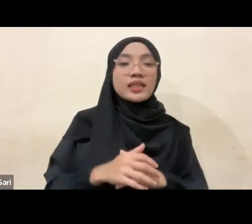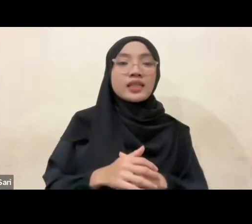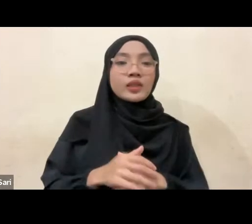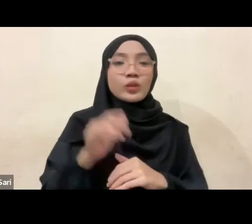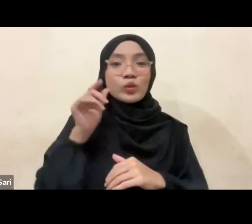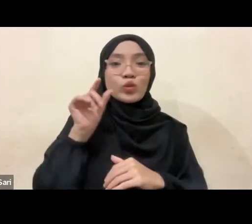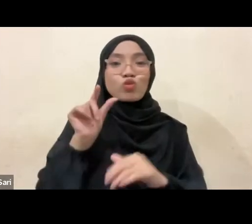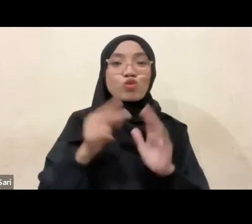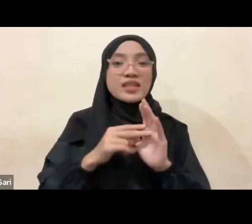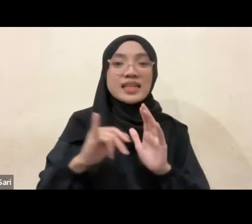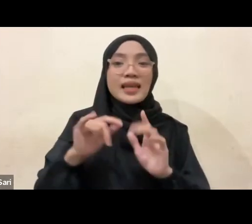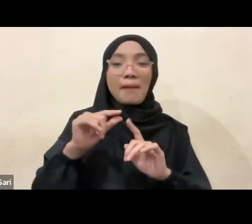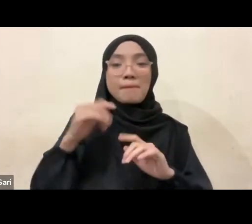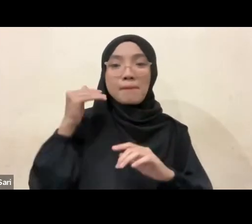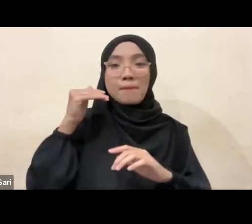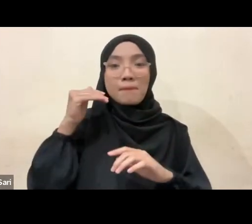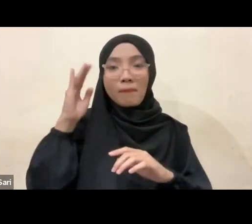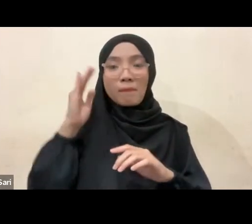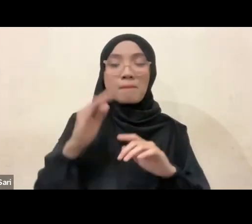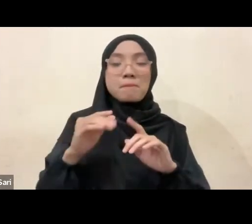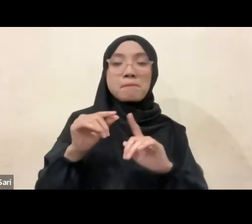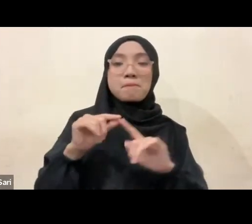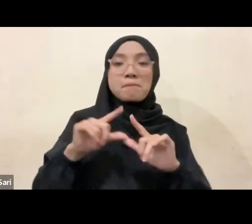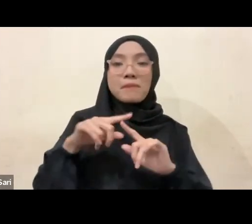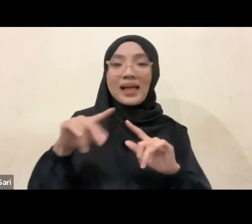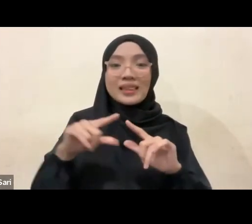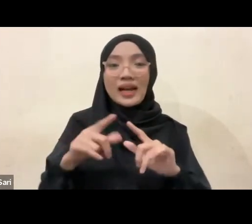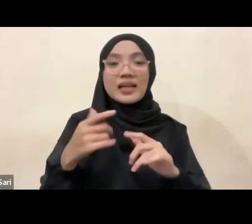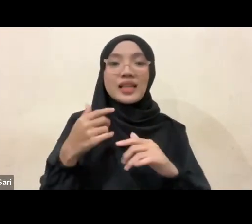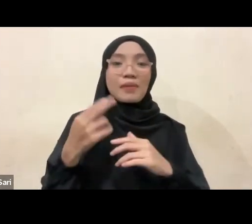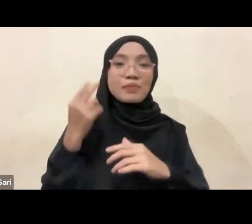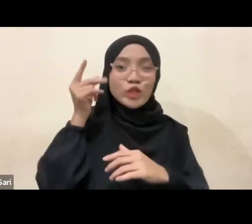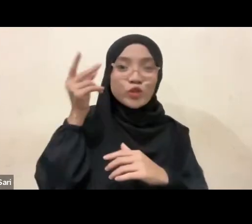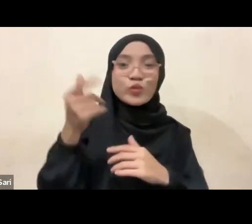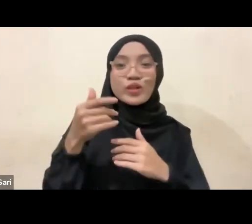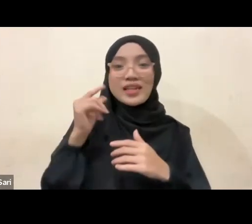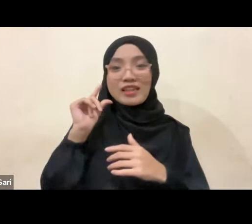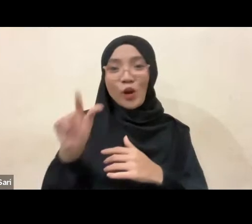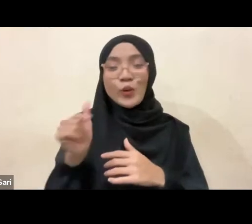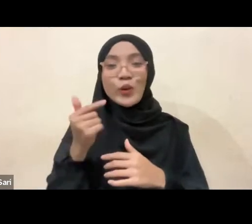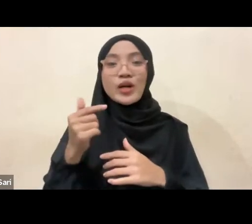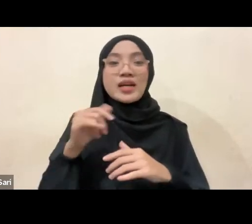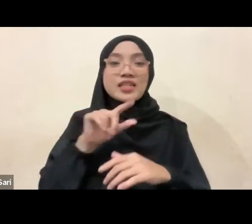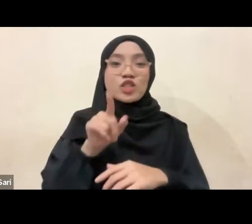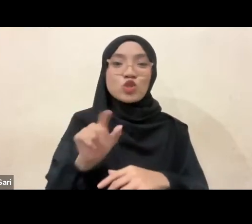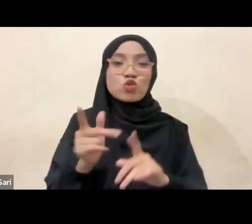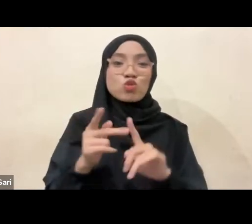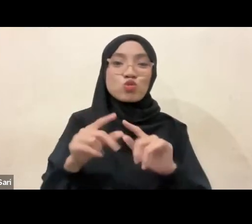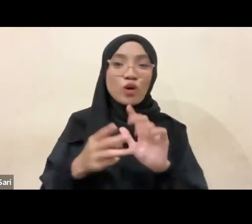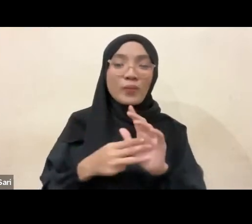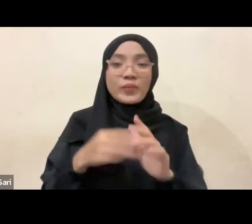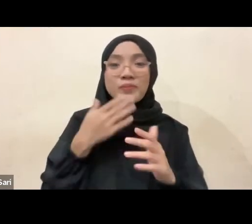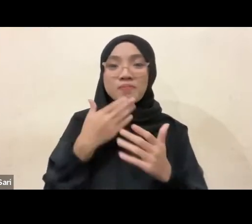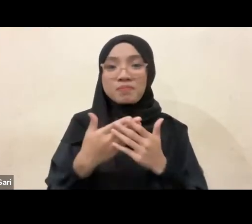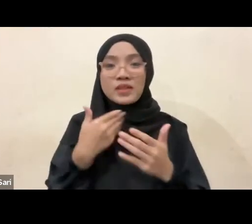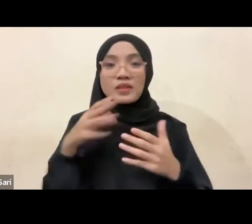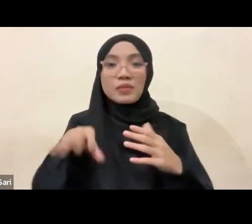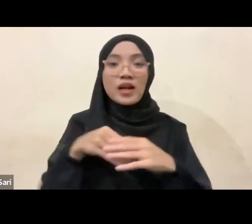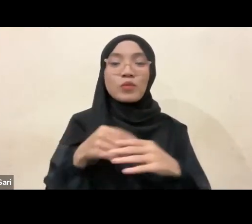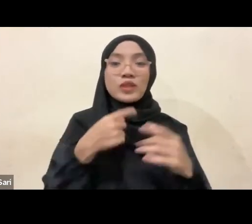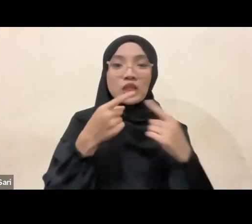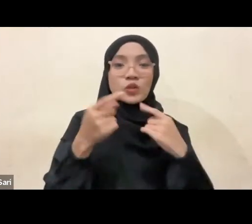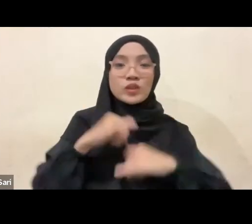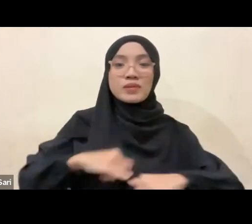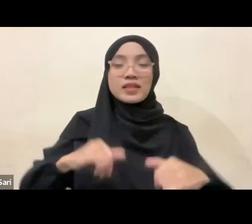Salam rindu dari jauh. Buat Bang Zulhan, terima kasih sudah bergabung. Nanti kita diskusi sama-sama. Buat rekan-rekan semua.